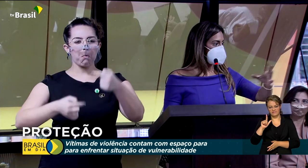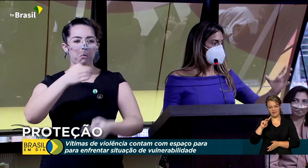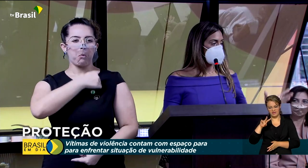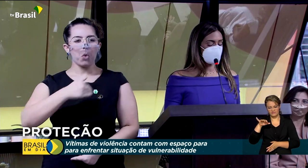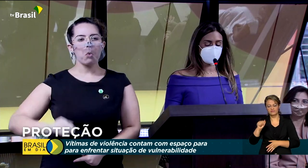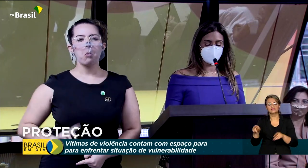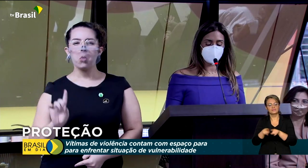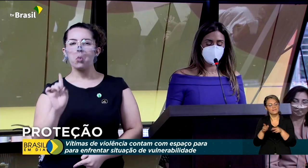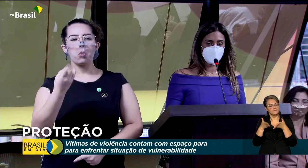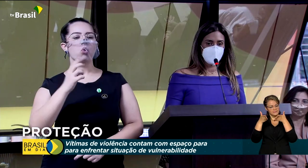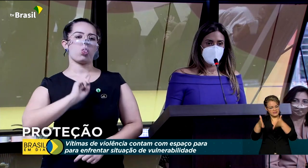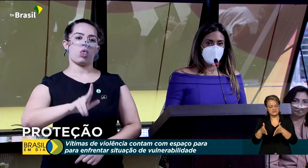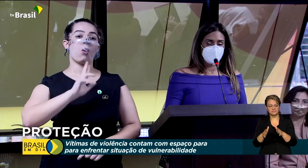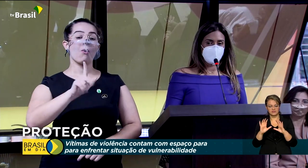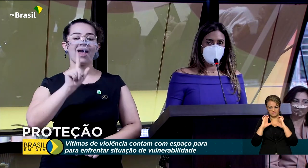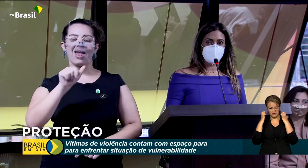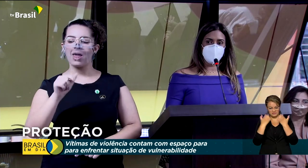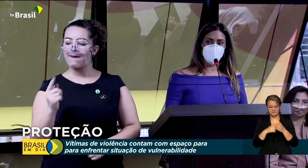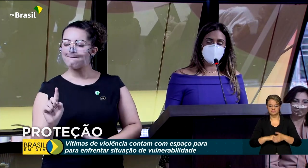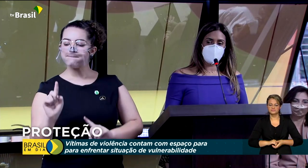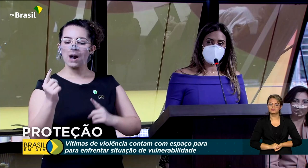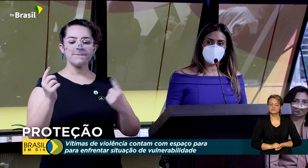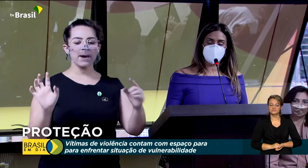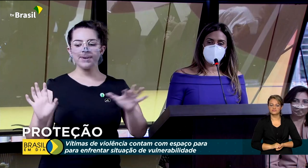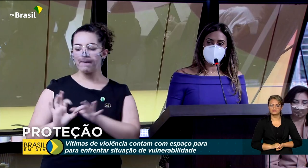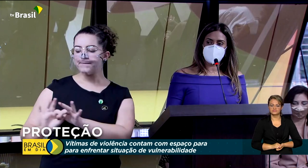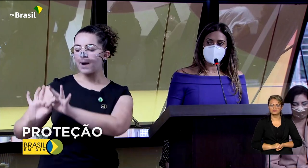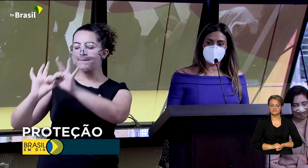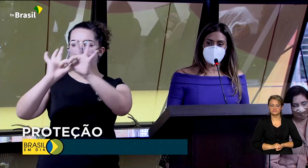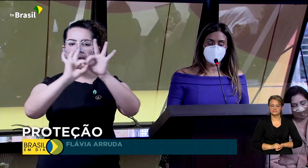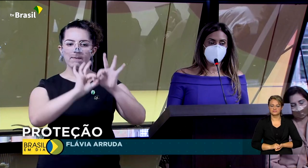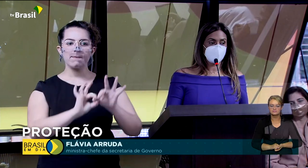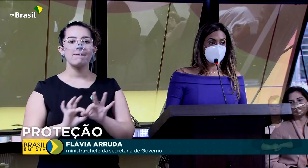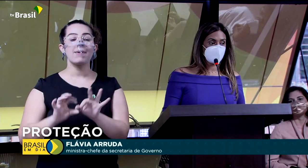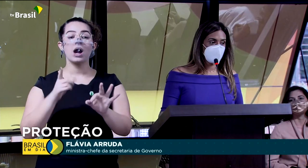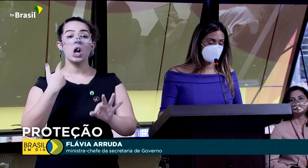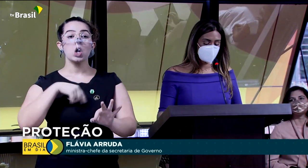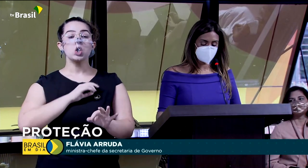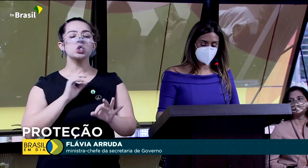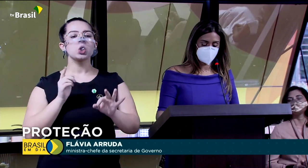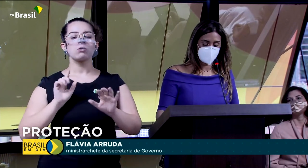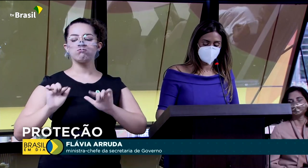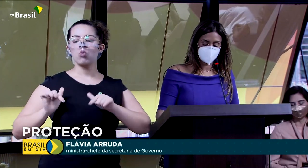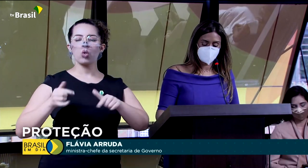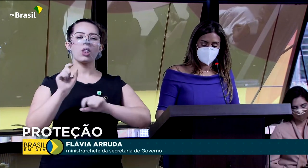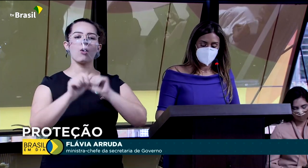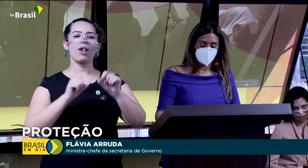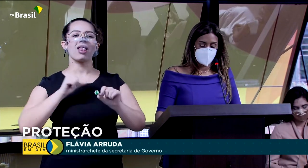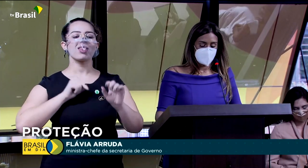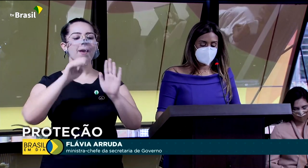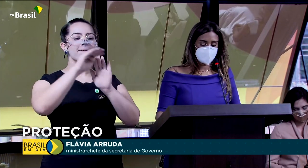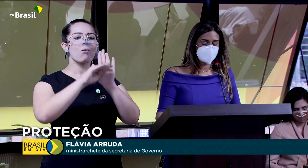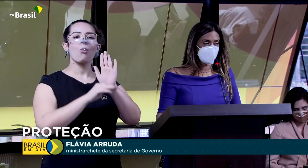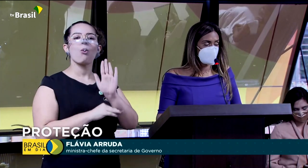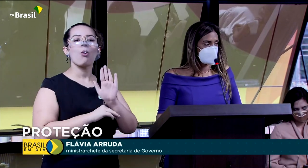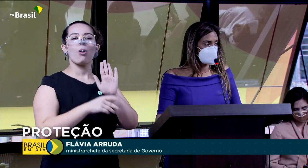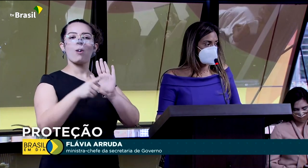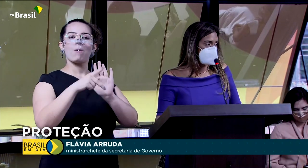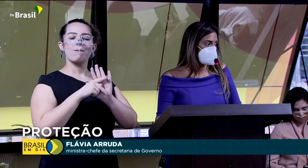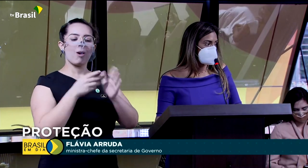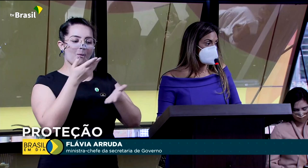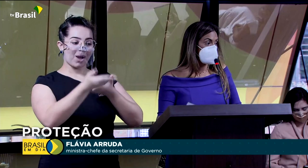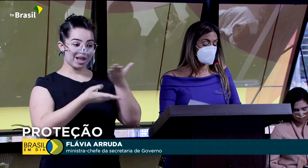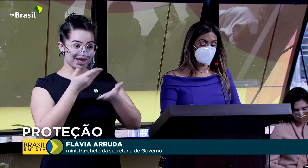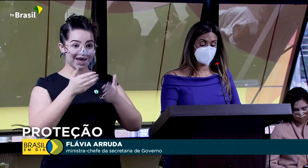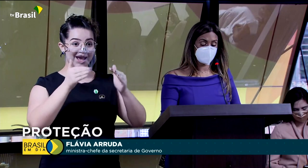também participaram da solenidade. O que eu luto lá desde o início é para criarmos protocolos de atendimento. A Casa da Mulher